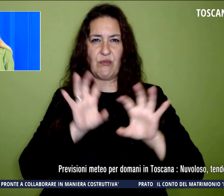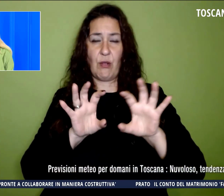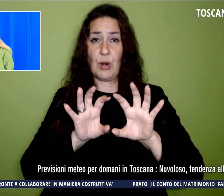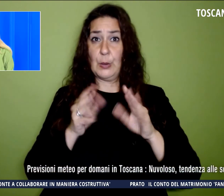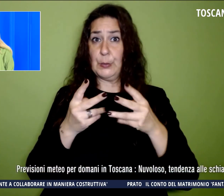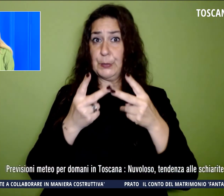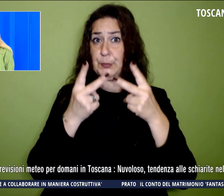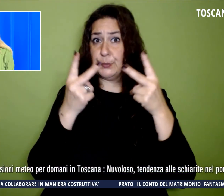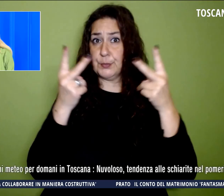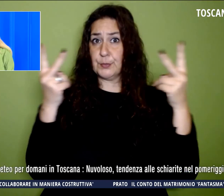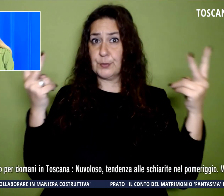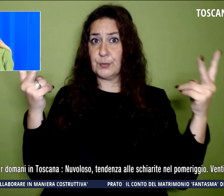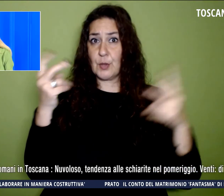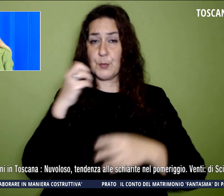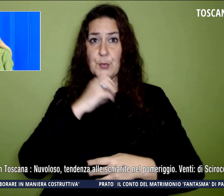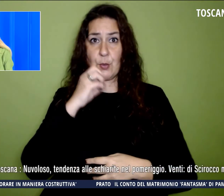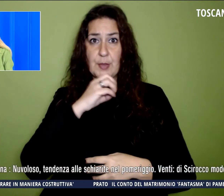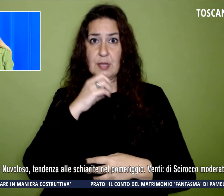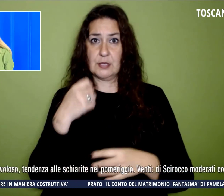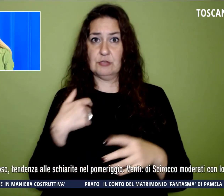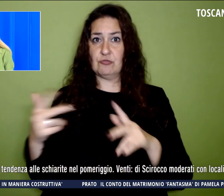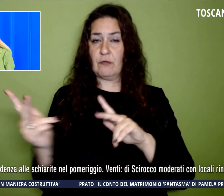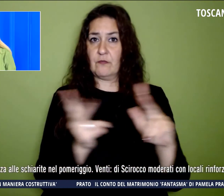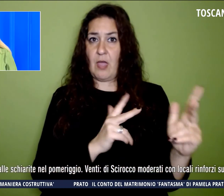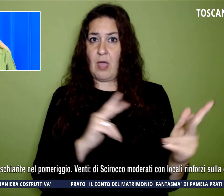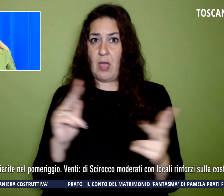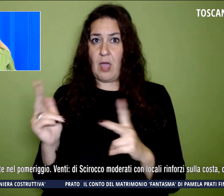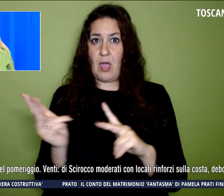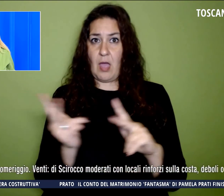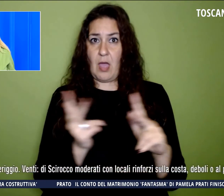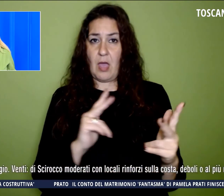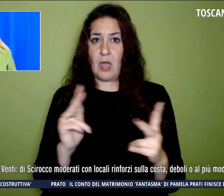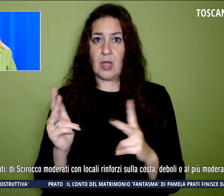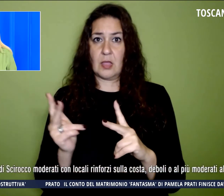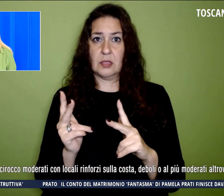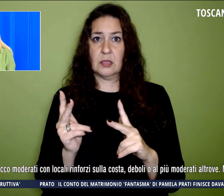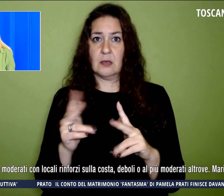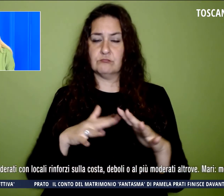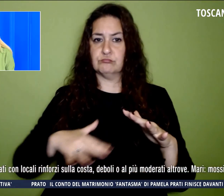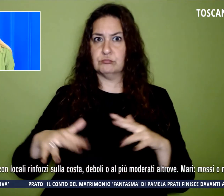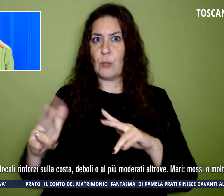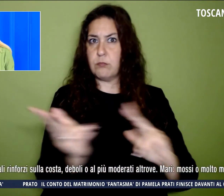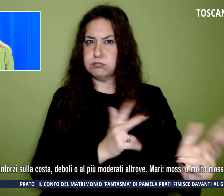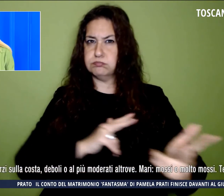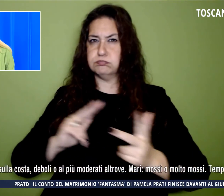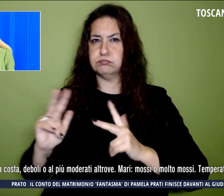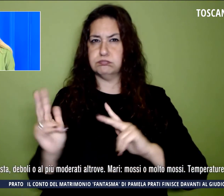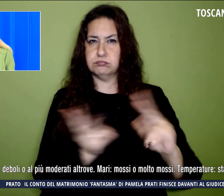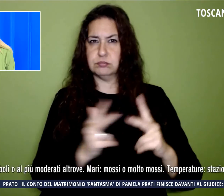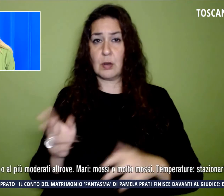pomeriggio. I venti di scirocco moderati con locali rinforzi sulla costa, invece deboli